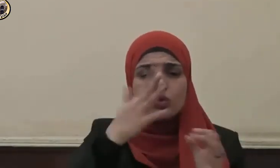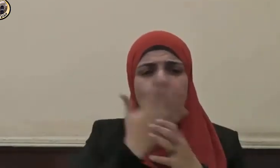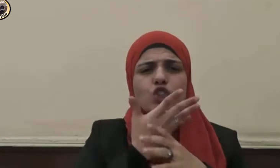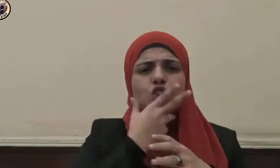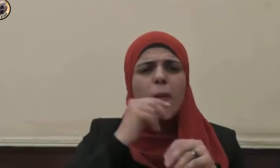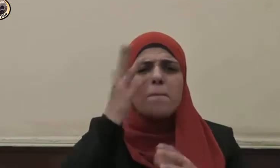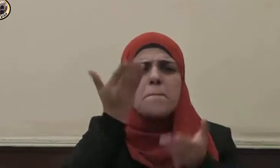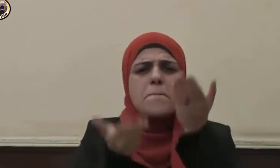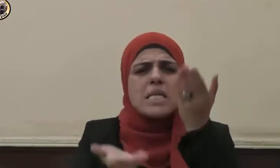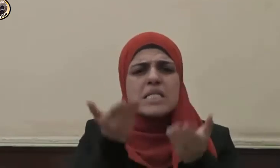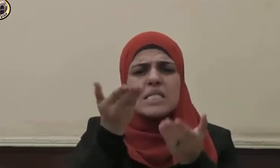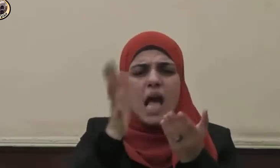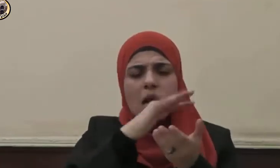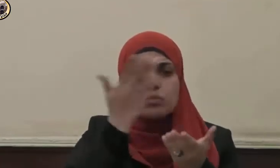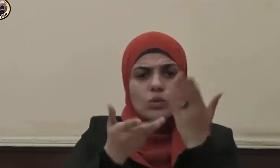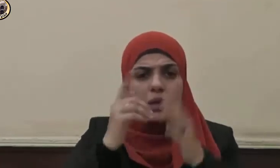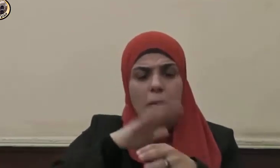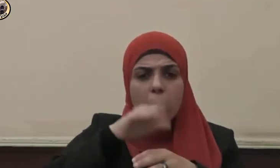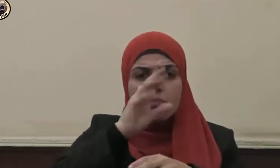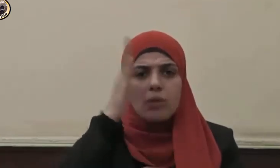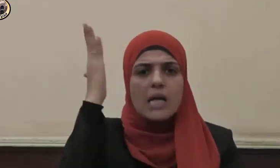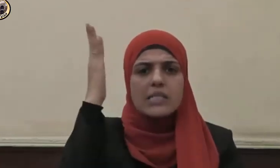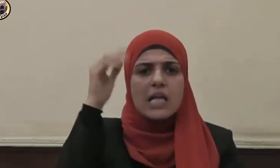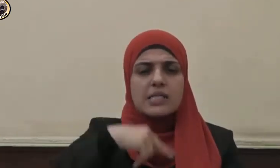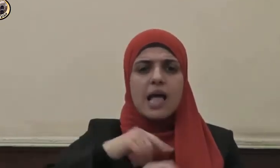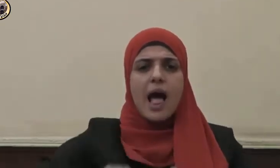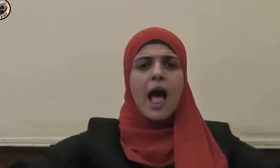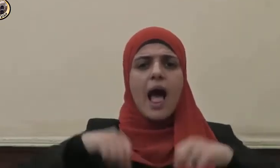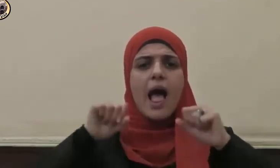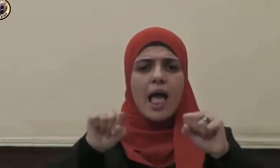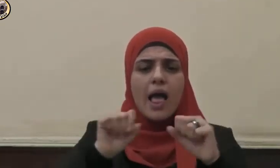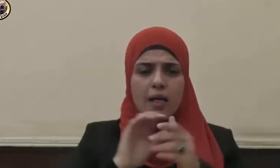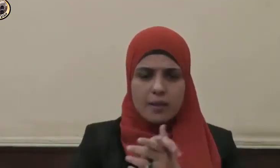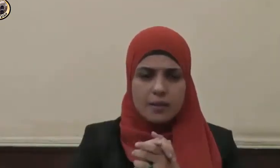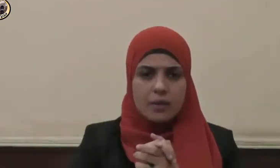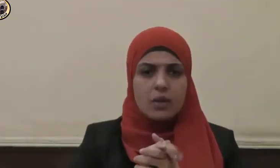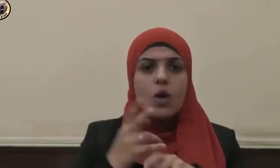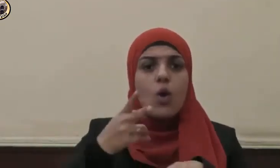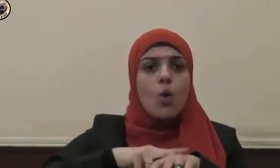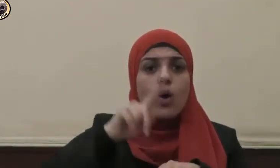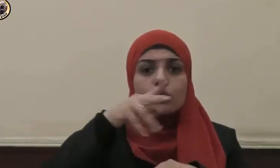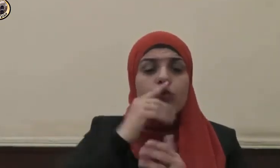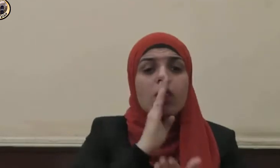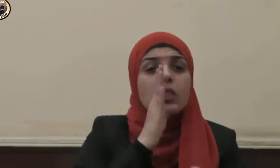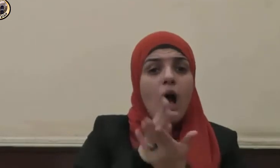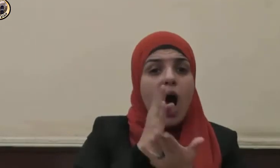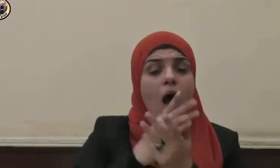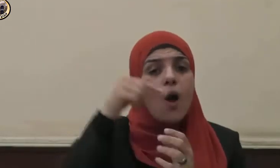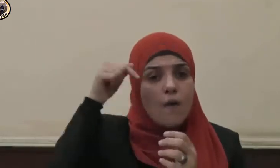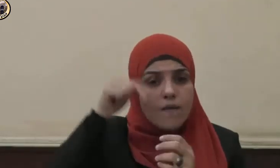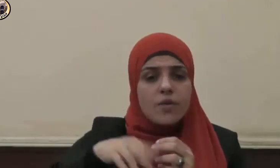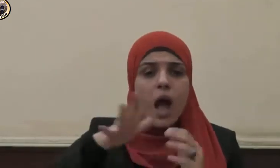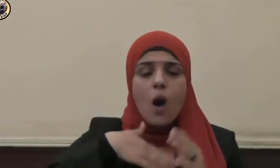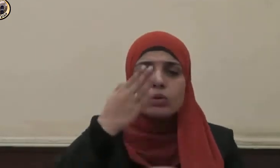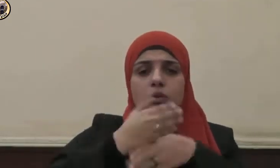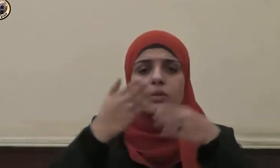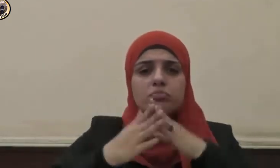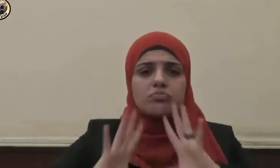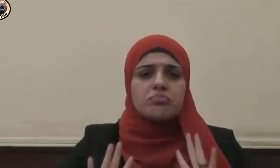يضبط قواعد الحياة ويتحقق به إعمار الأرض